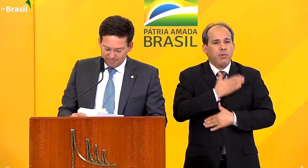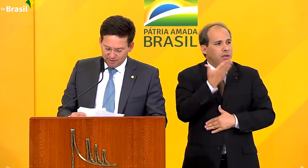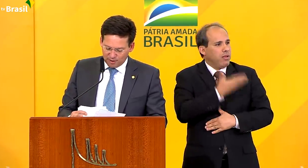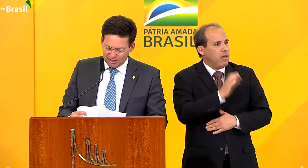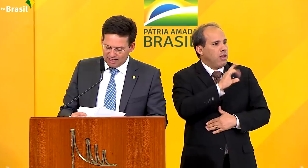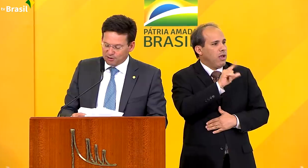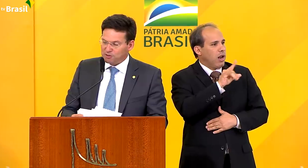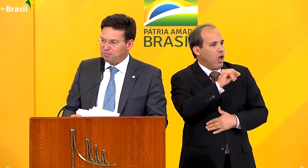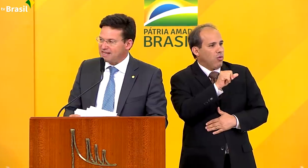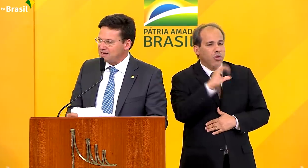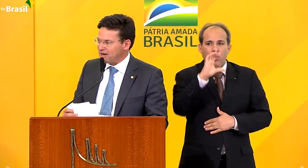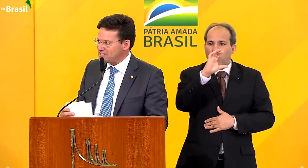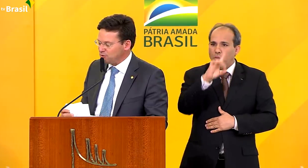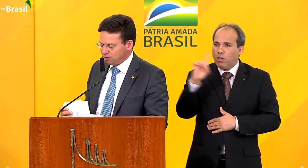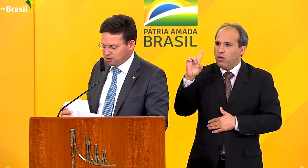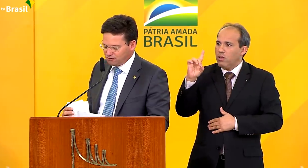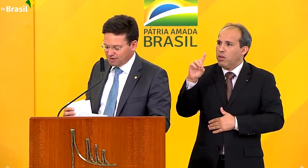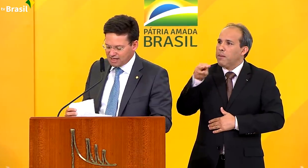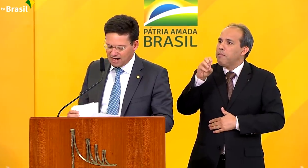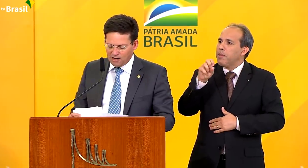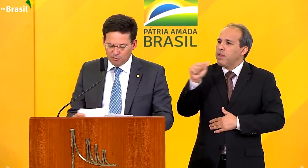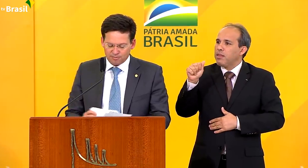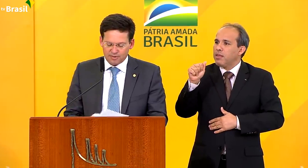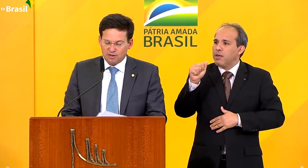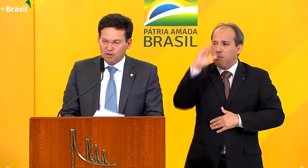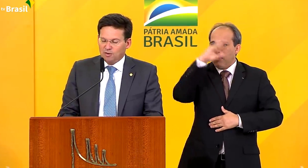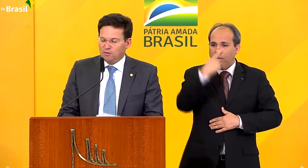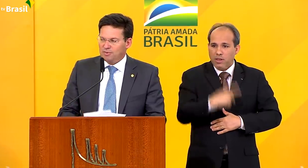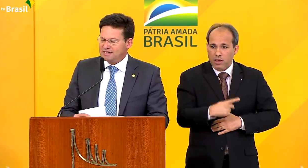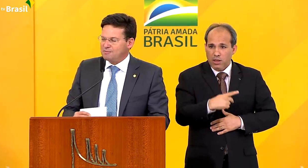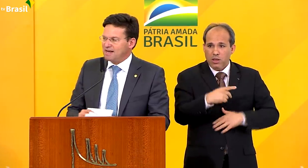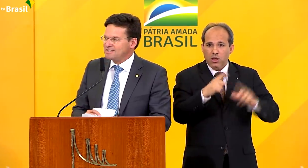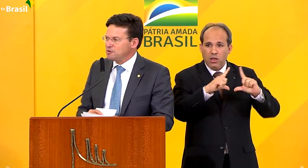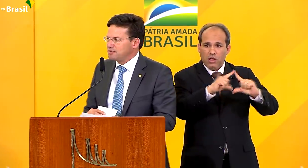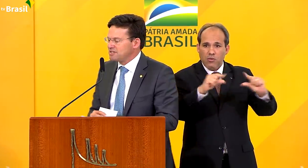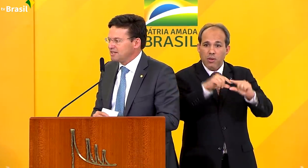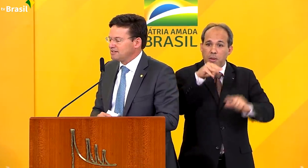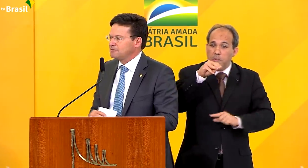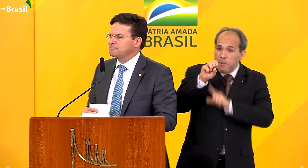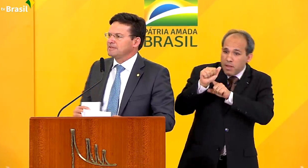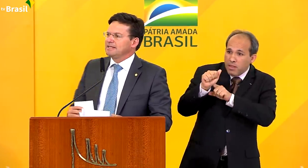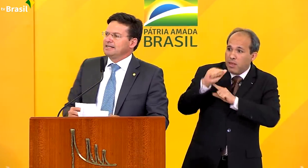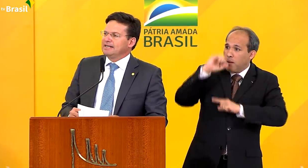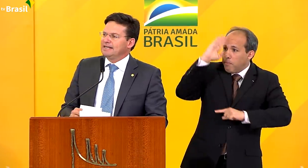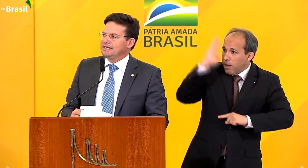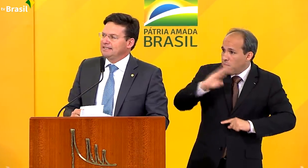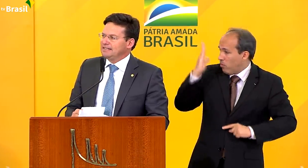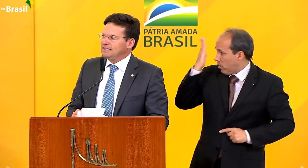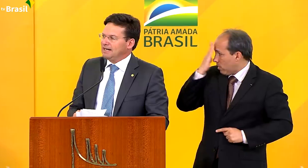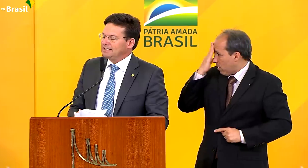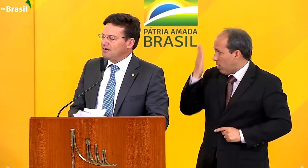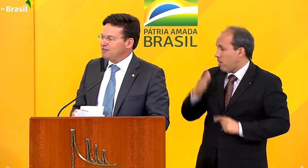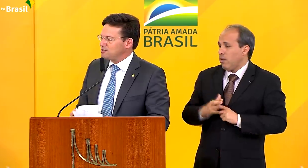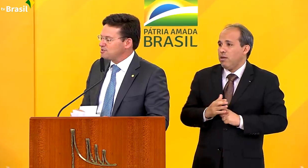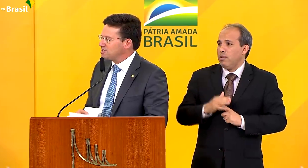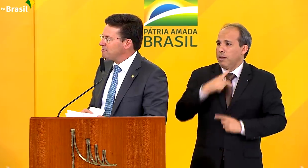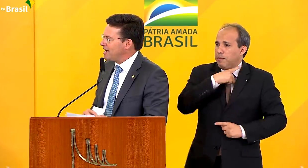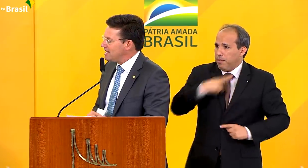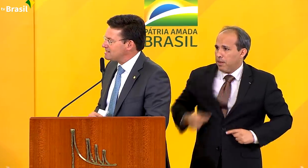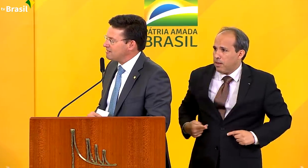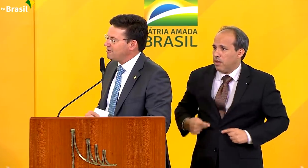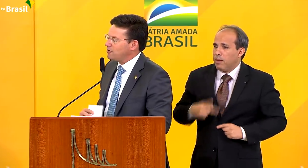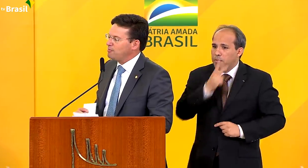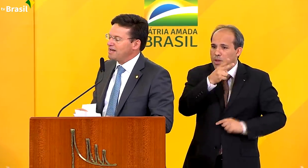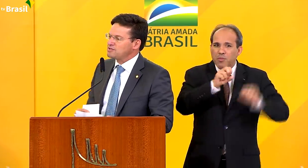Vilhena, coordenadora do Mesa Brasil, do Distrito Federal, o Mesa Brasil, presidente, através do